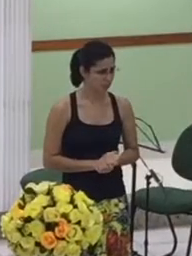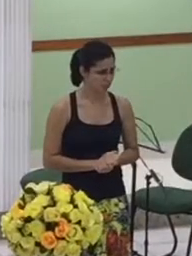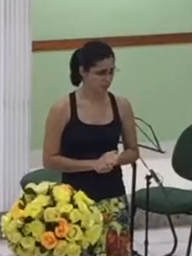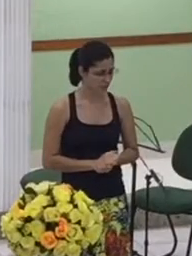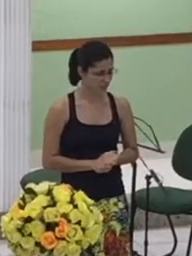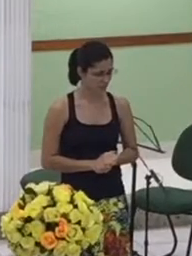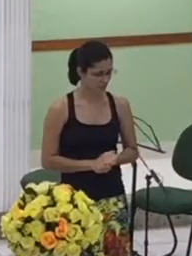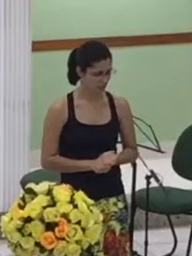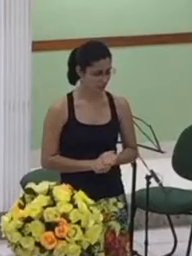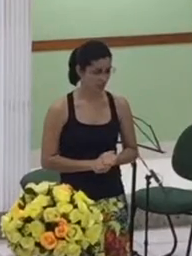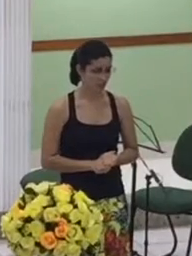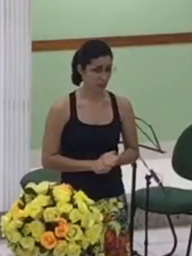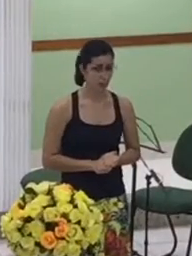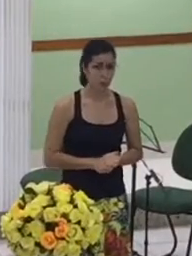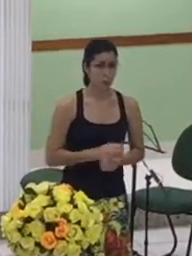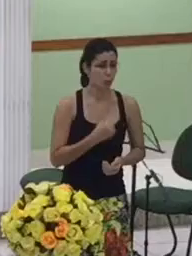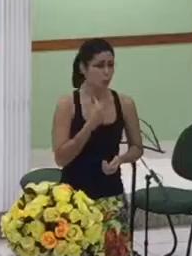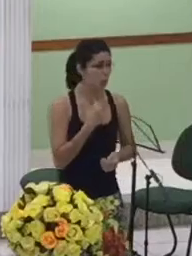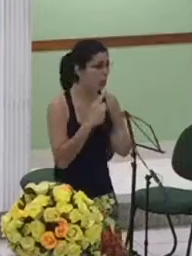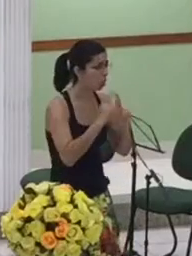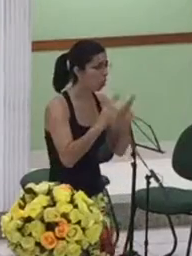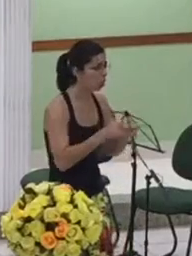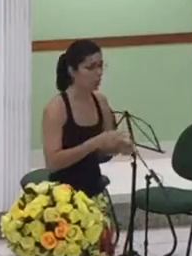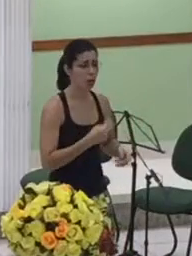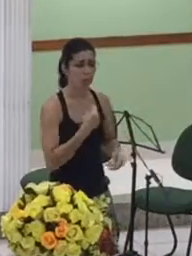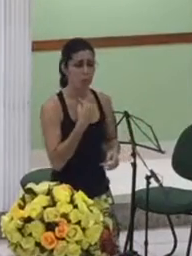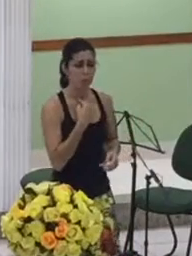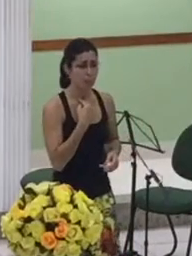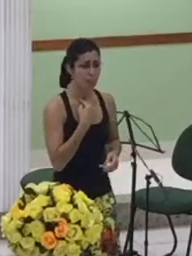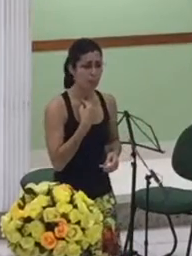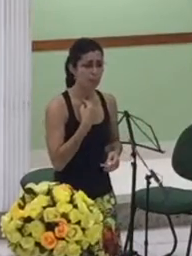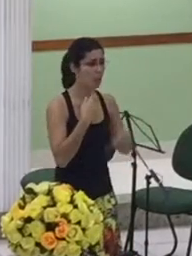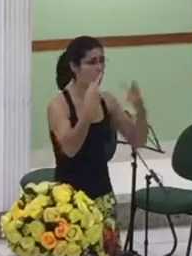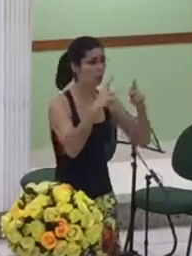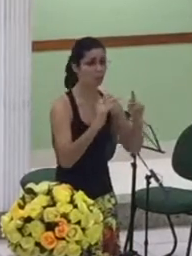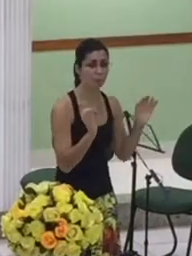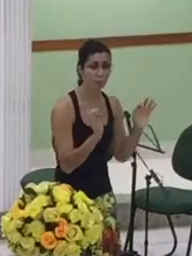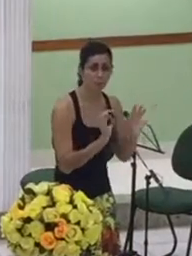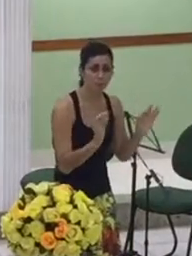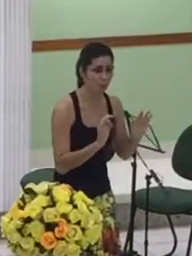elas não tinham que falar em público o homem tinha que falar por elas